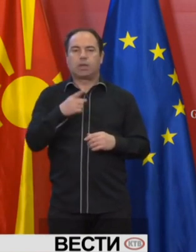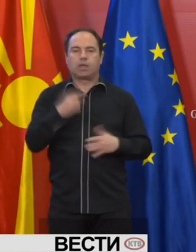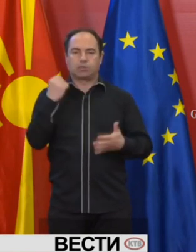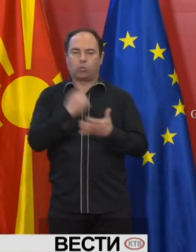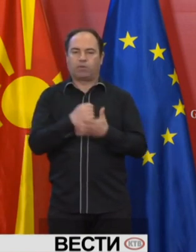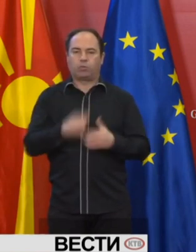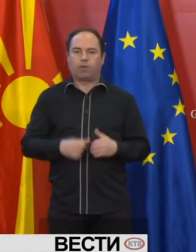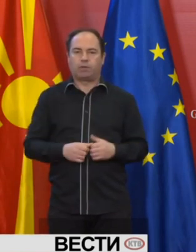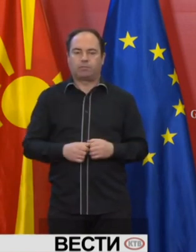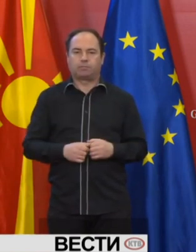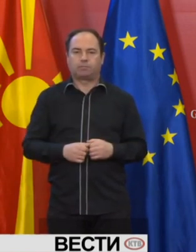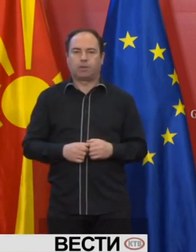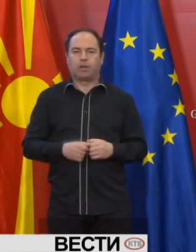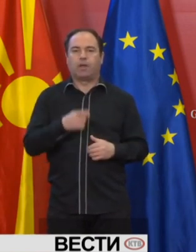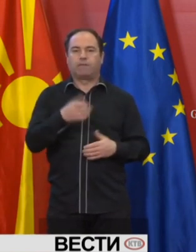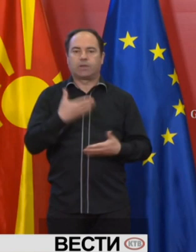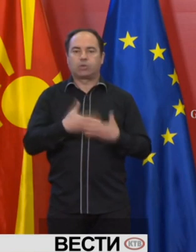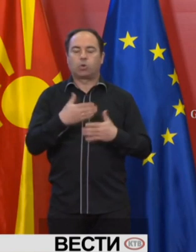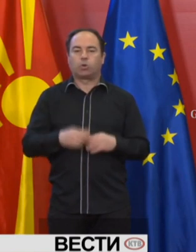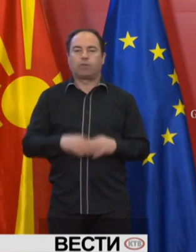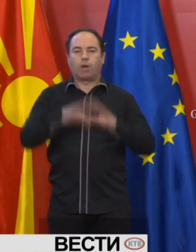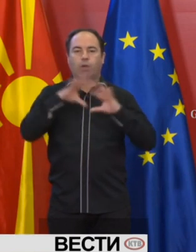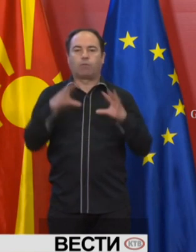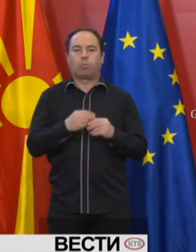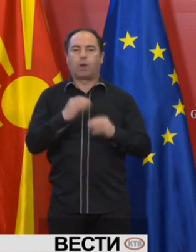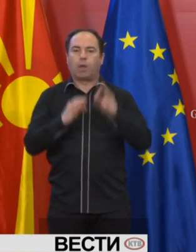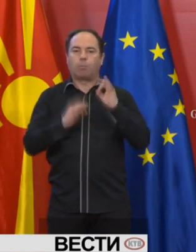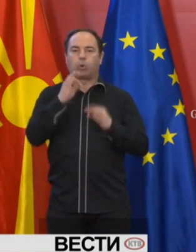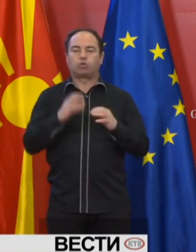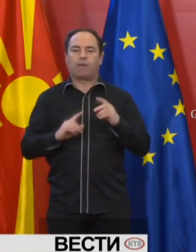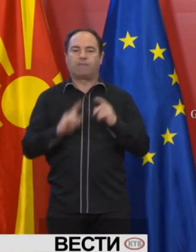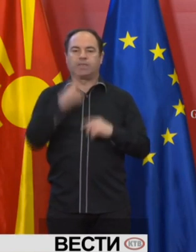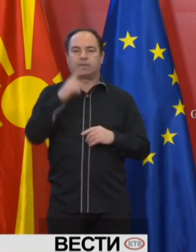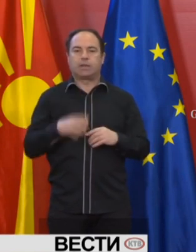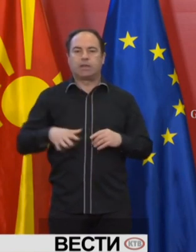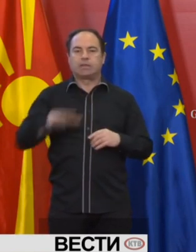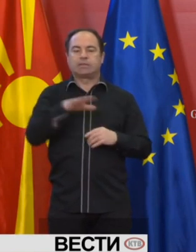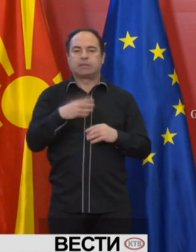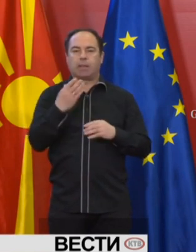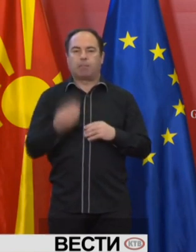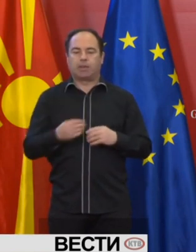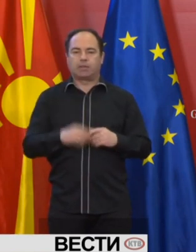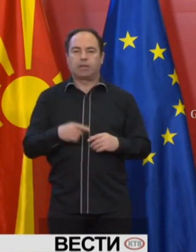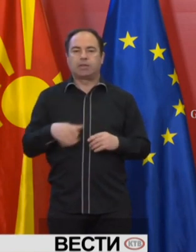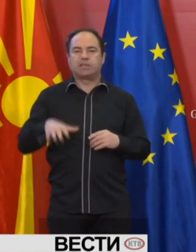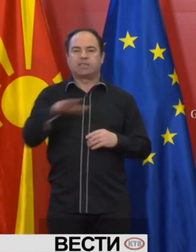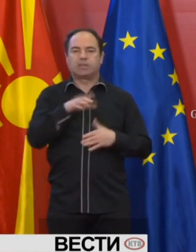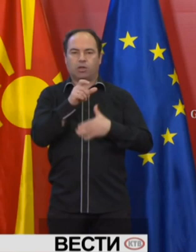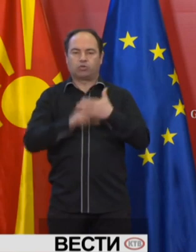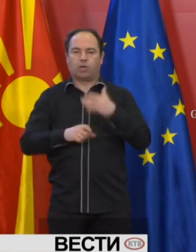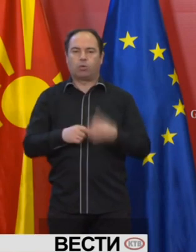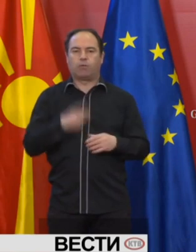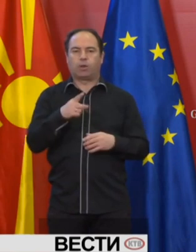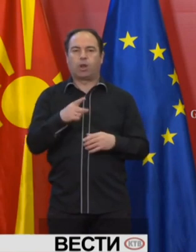утврдува врз основа на вкупната просешна висина на сите приходи, на сите членови